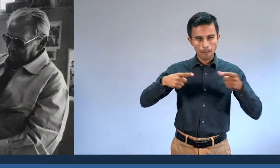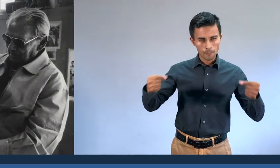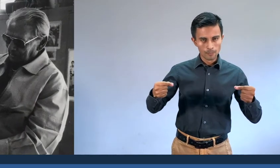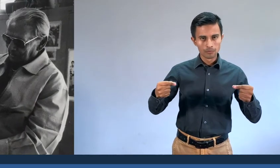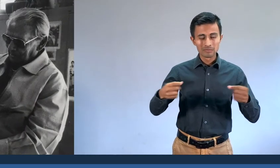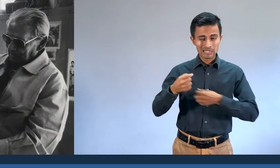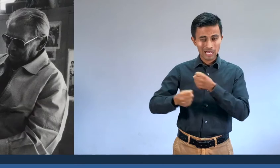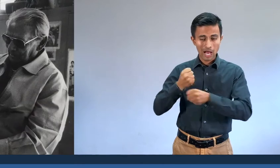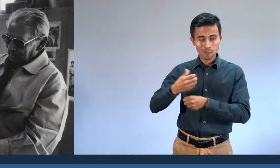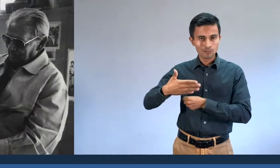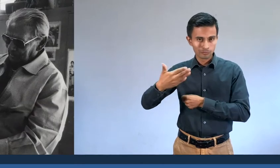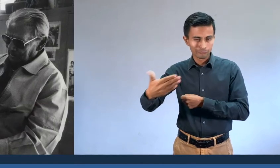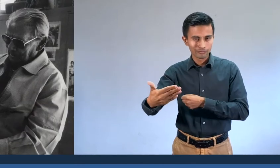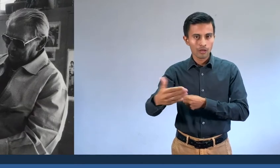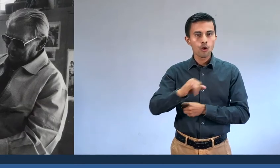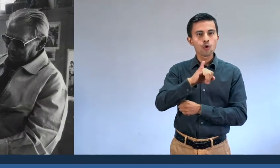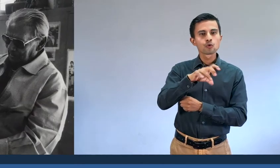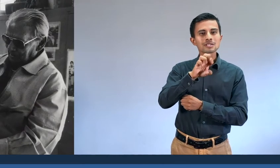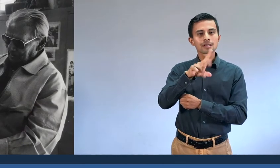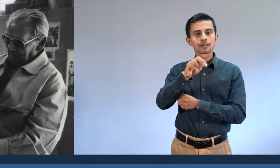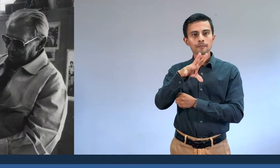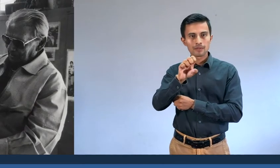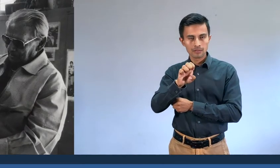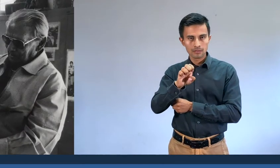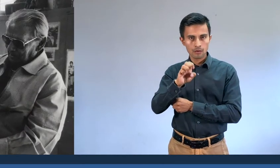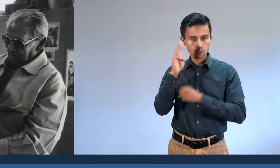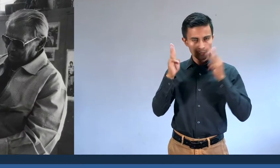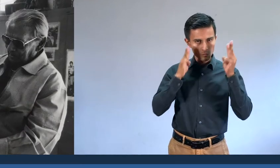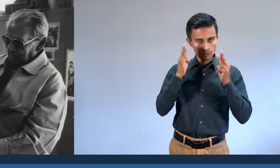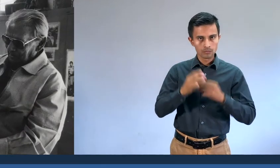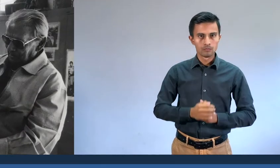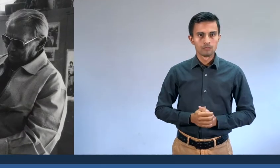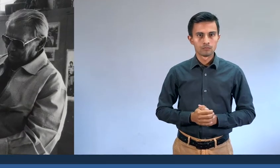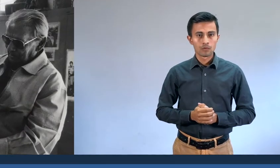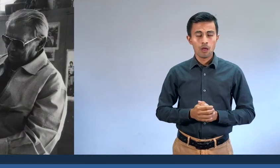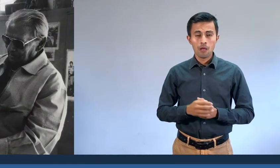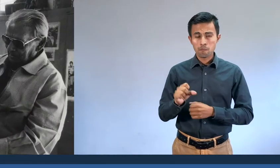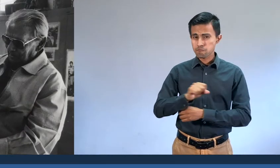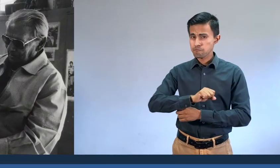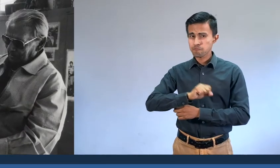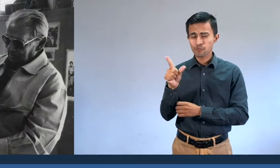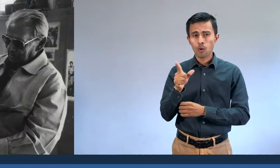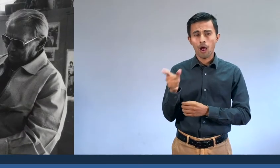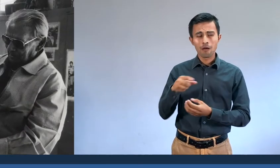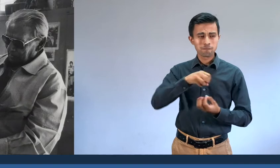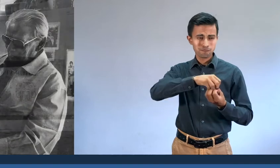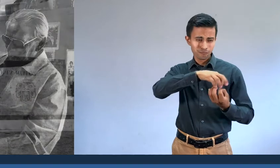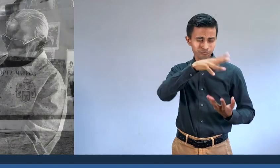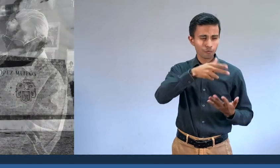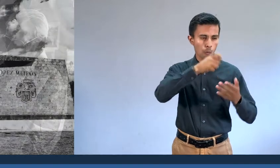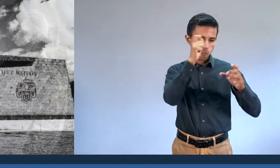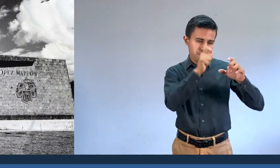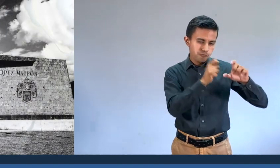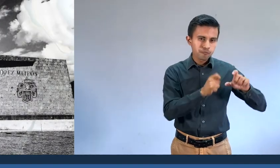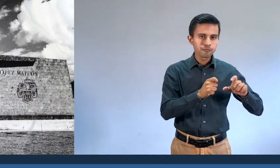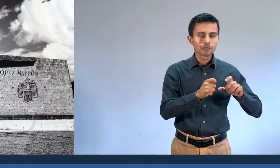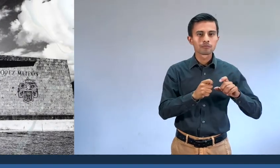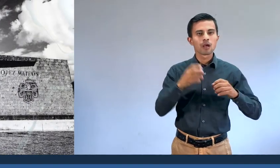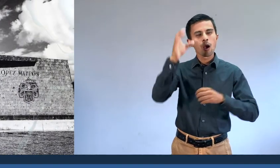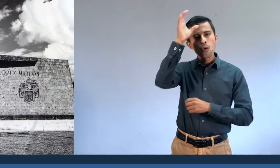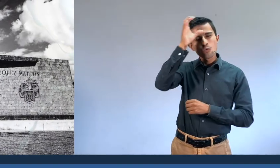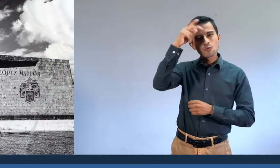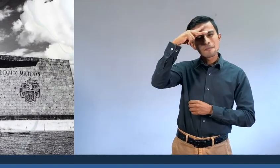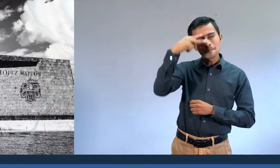años más tarde en la Galería de José Clemente Orozco. Destacó en la escultura y realizó obras representativas en la cultura de México, como las